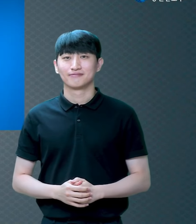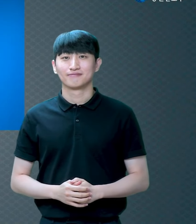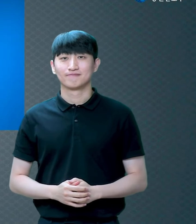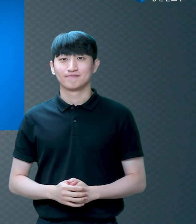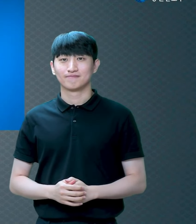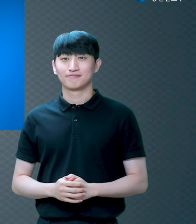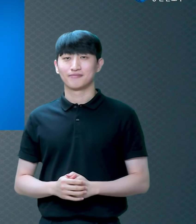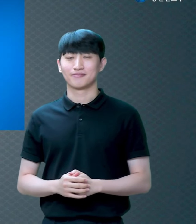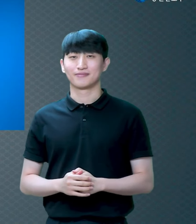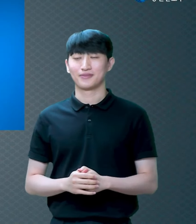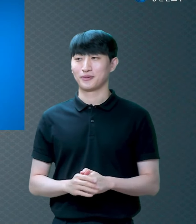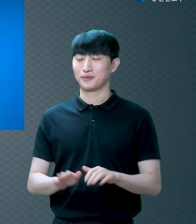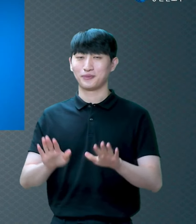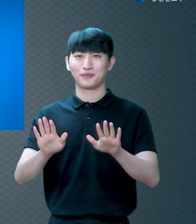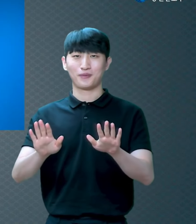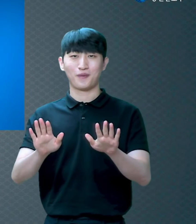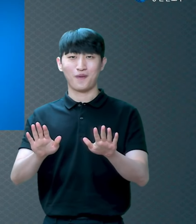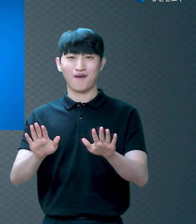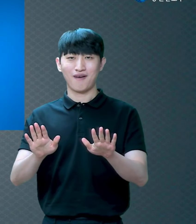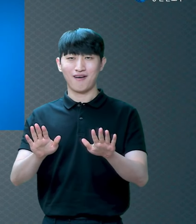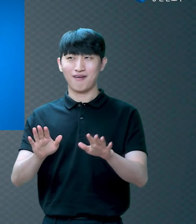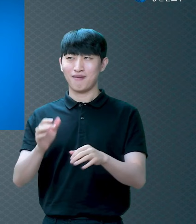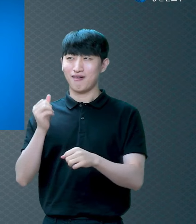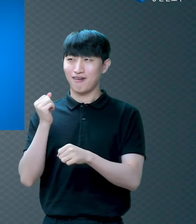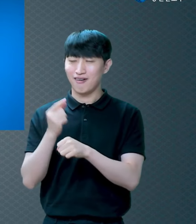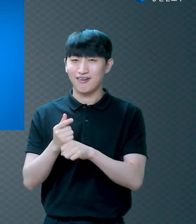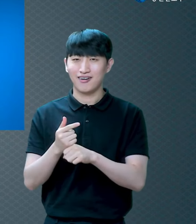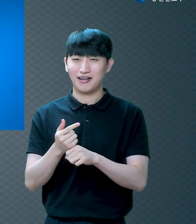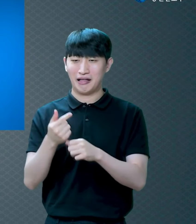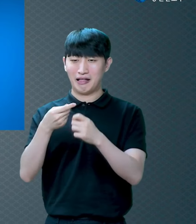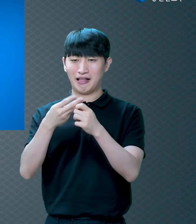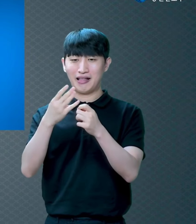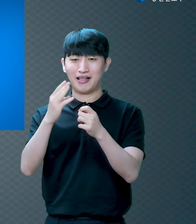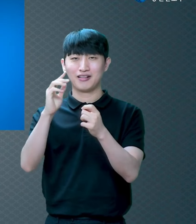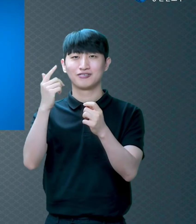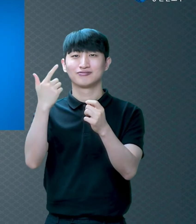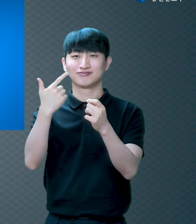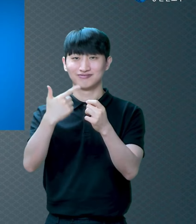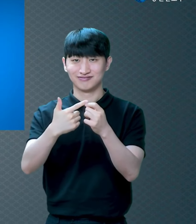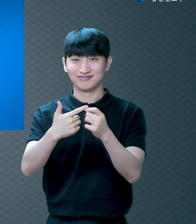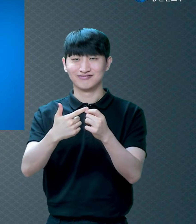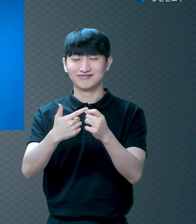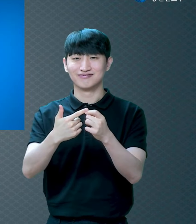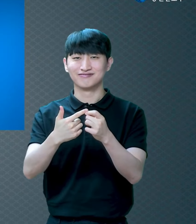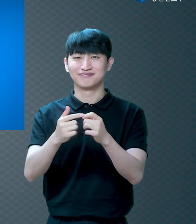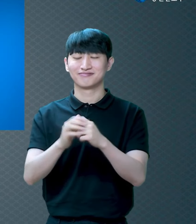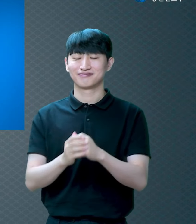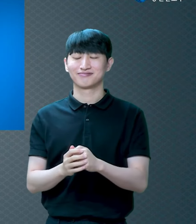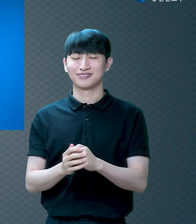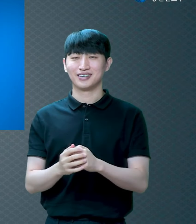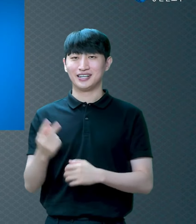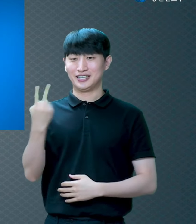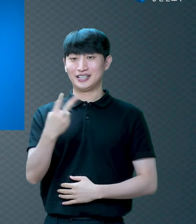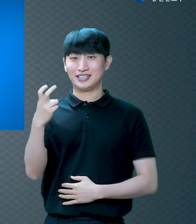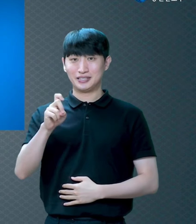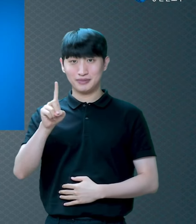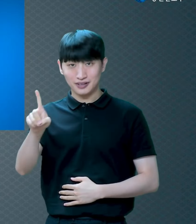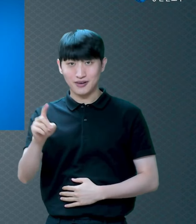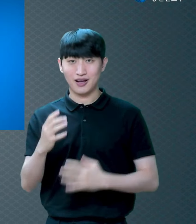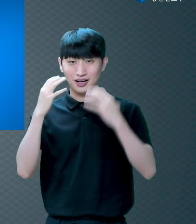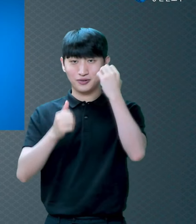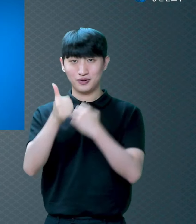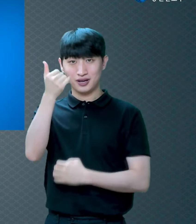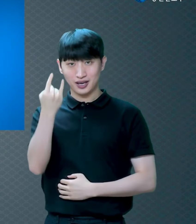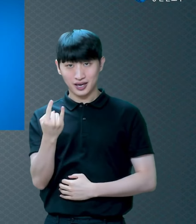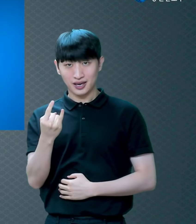벌써 일주일 계획되어 있는 2021년 하계수양회가